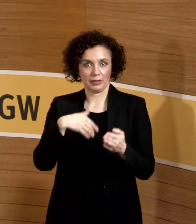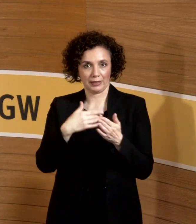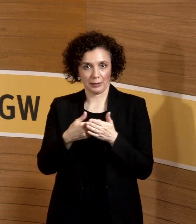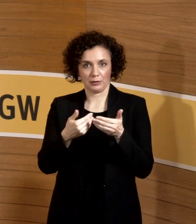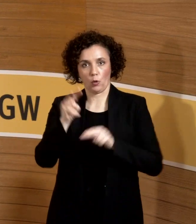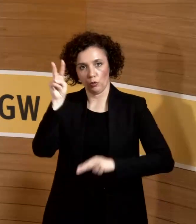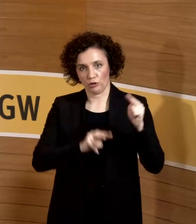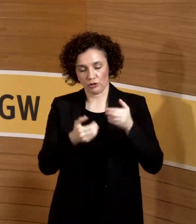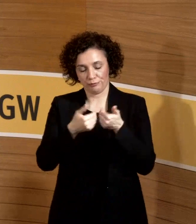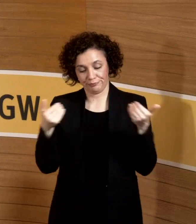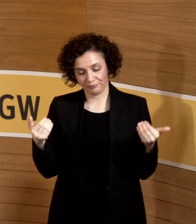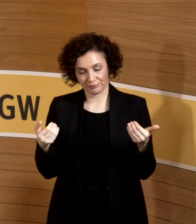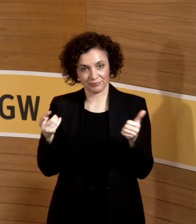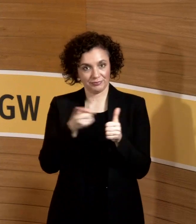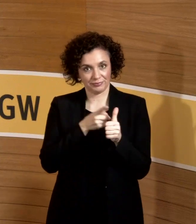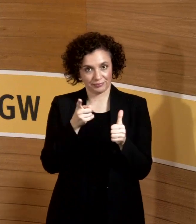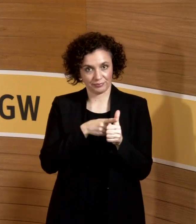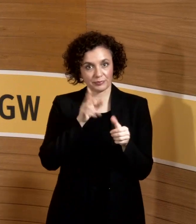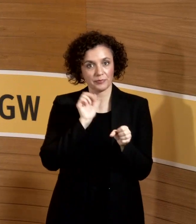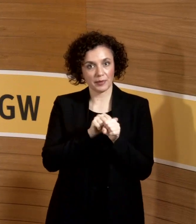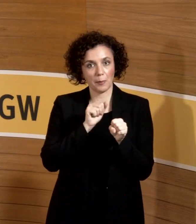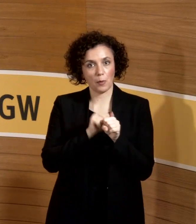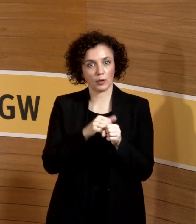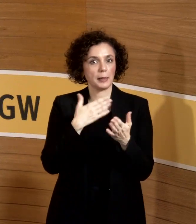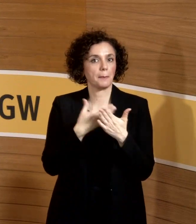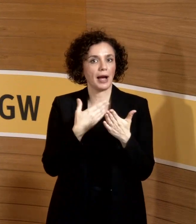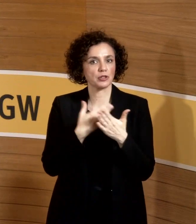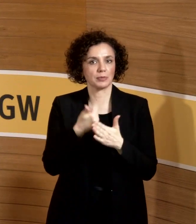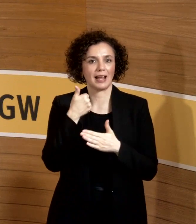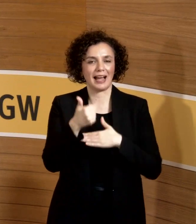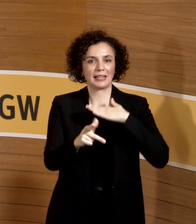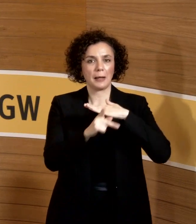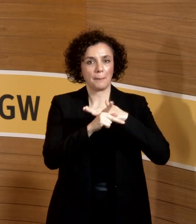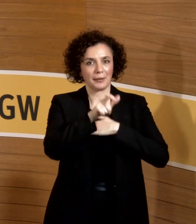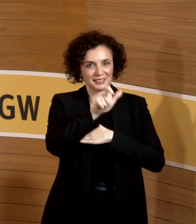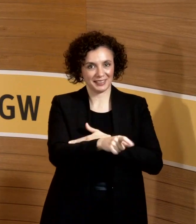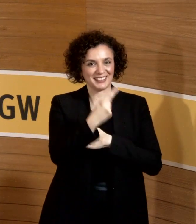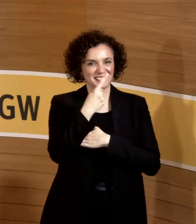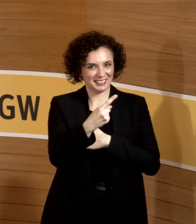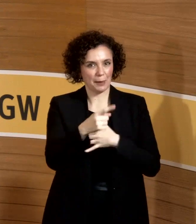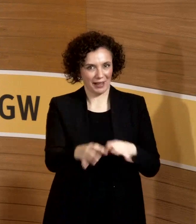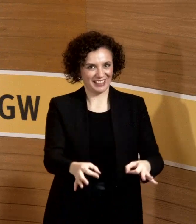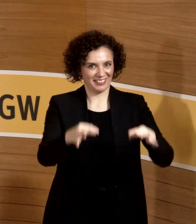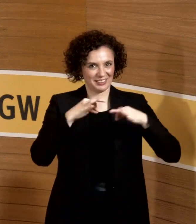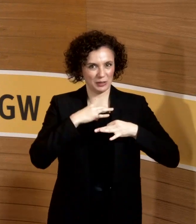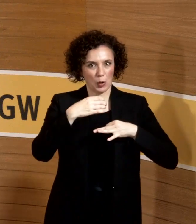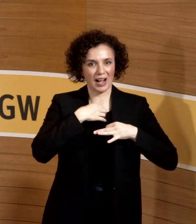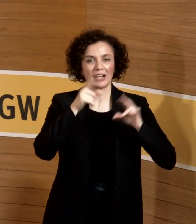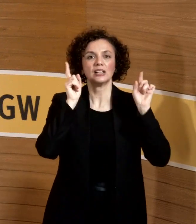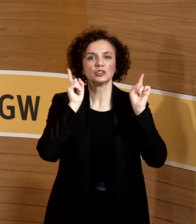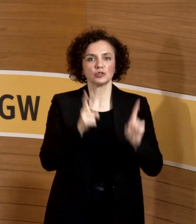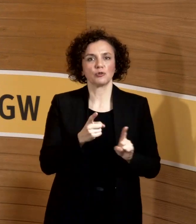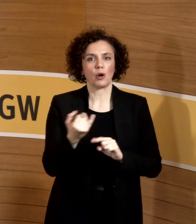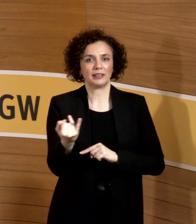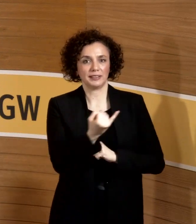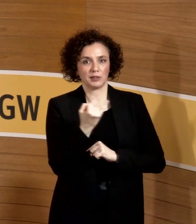Habe ich einen ISO-Fall, also einen Patienten mit bekannter Infektionskrankheit, der direkt ins ISO-Zimmer gelegt